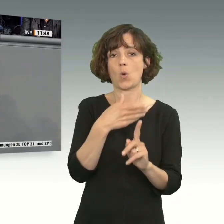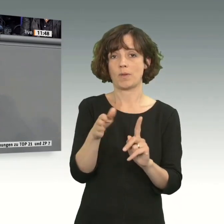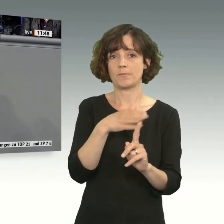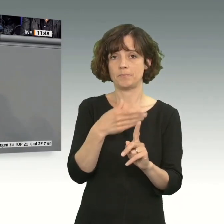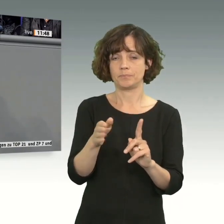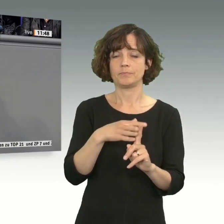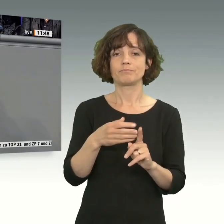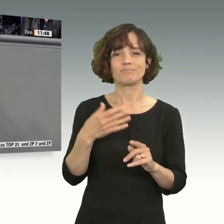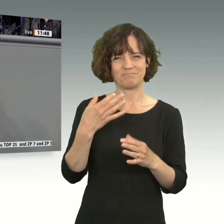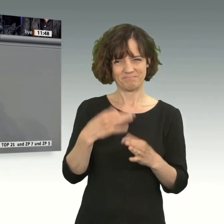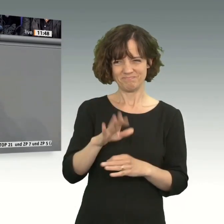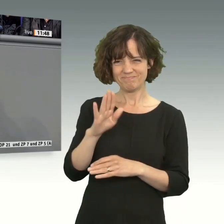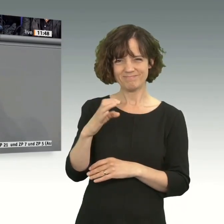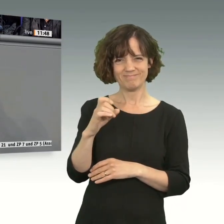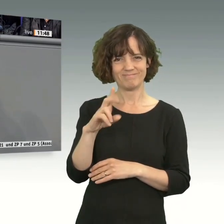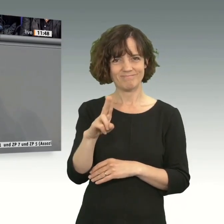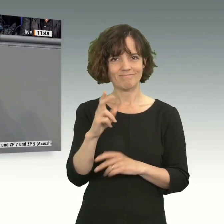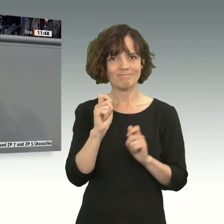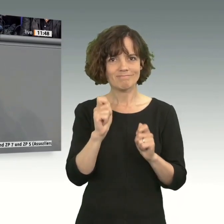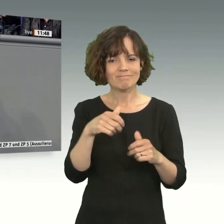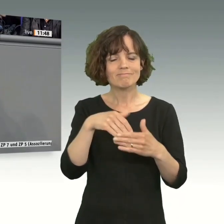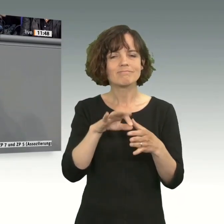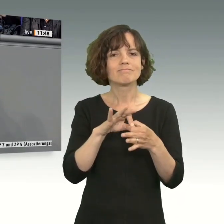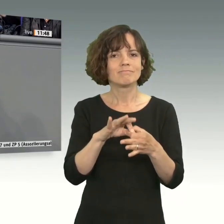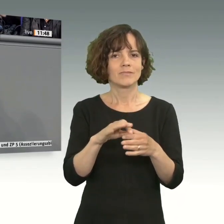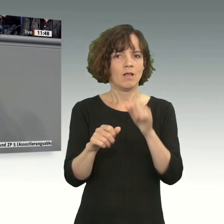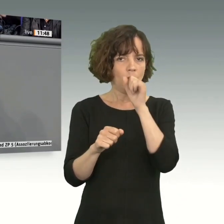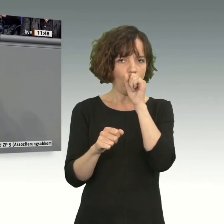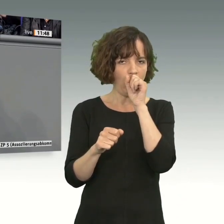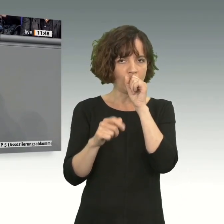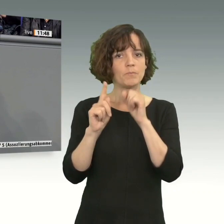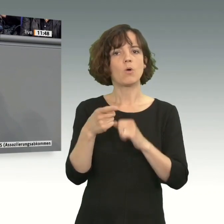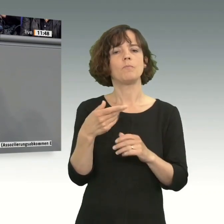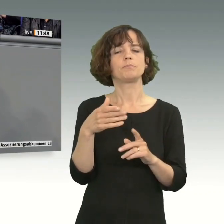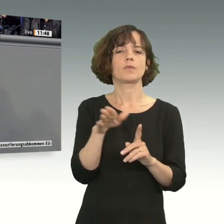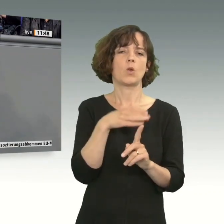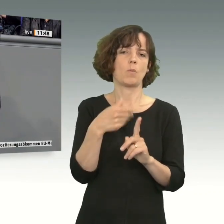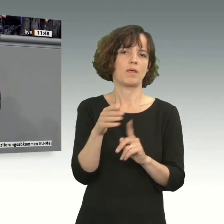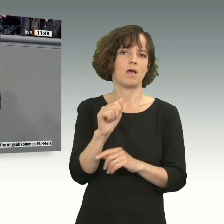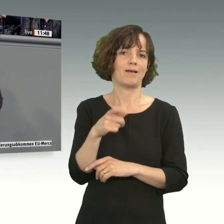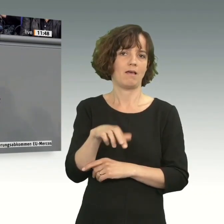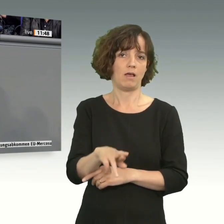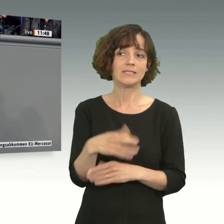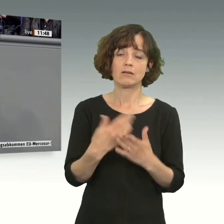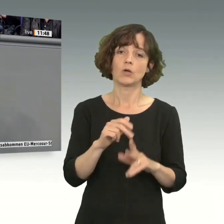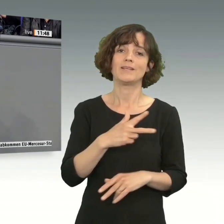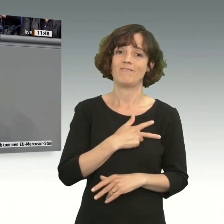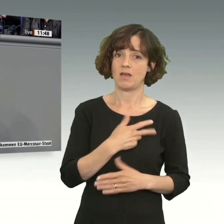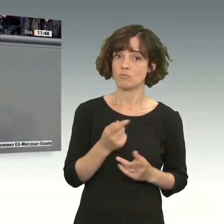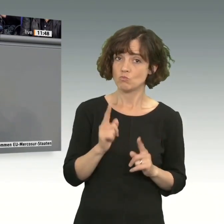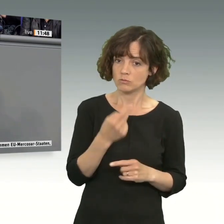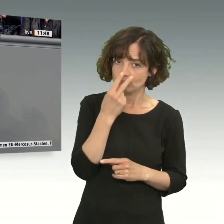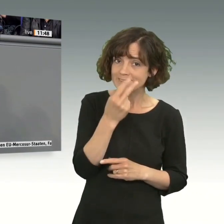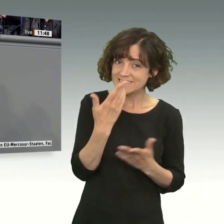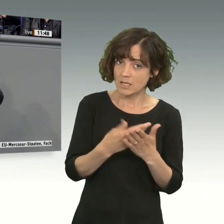Und ehrlich gesagt, Ihr CDU-Antrag atmet auch diesen Geist des Agrarprotektionismus. Und das ist nämlich auch die Wahrheit. Das ist auch die